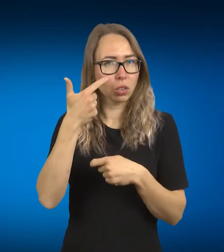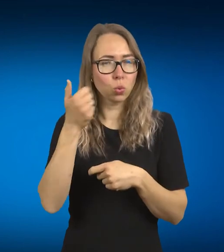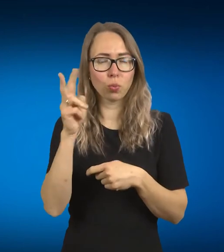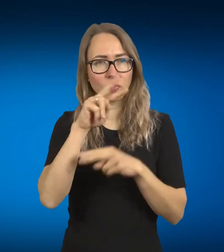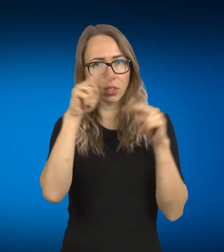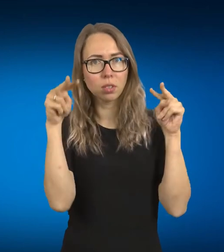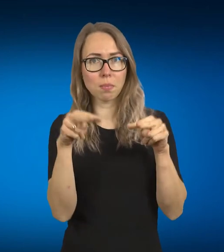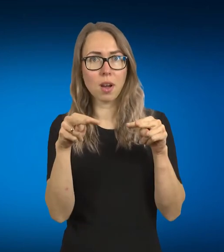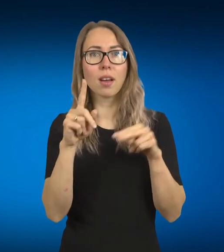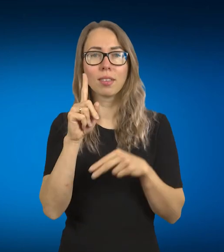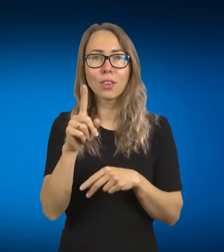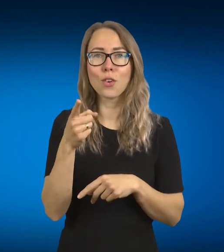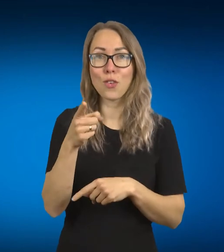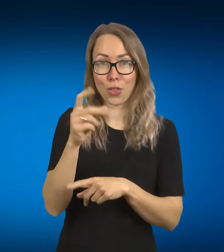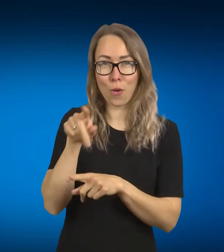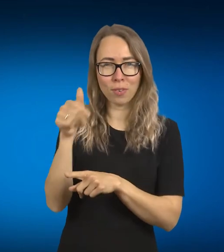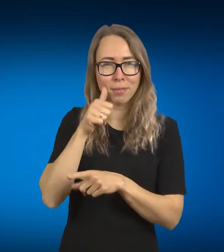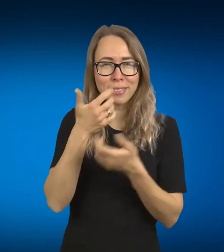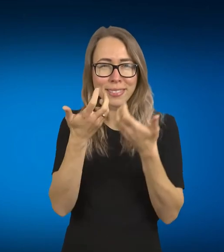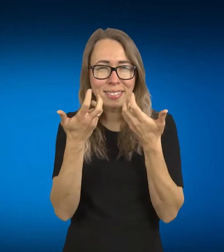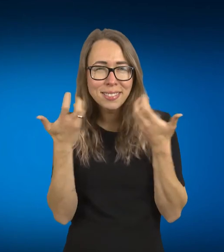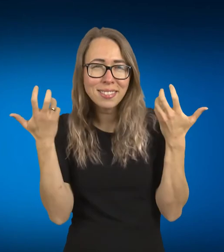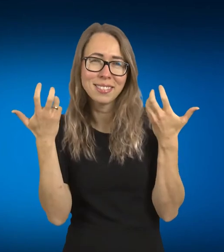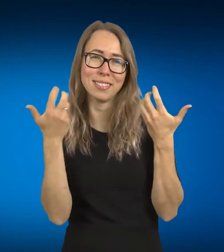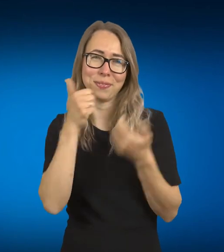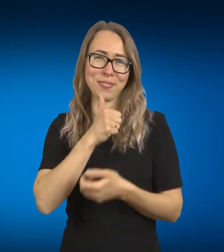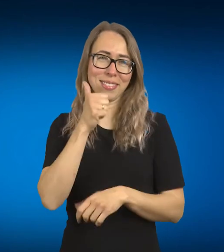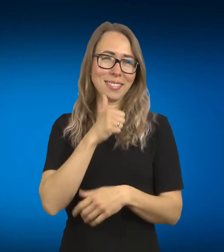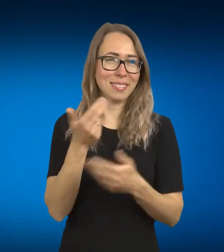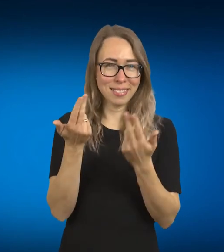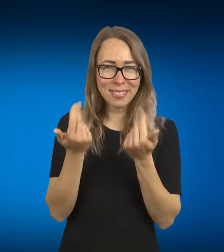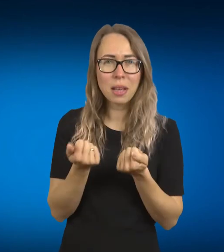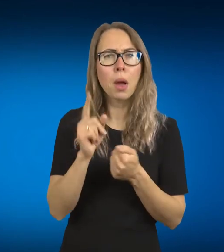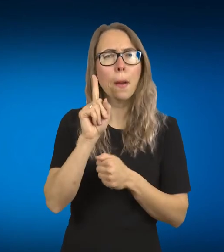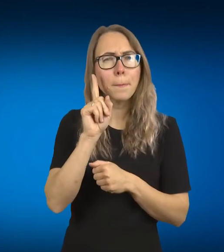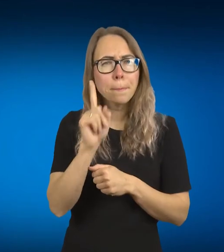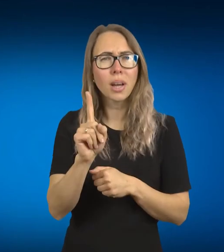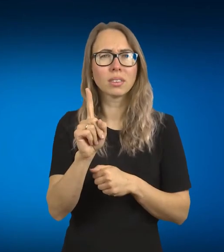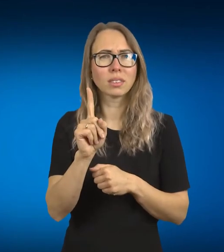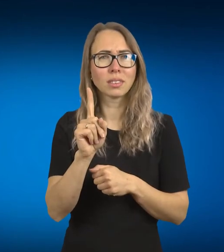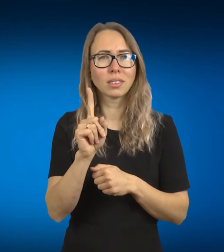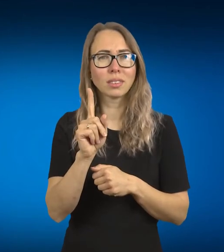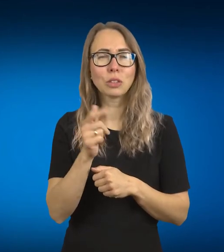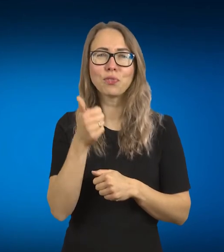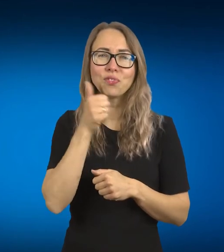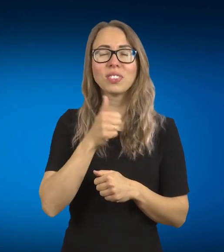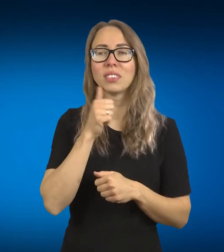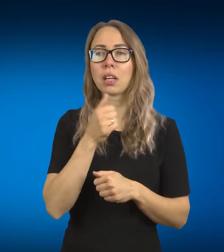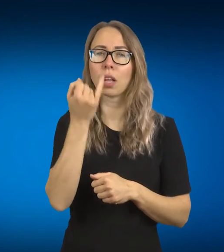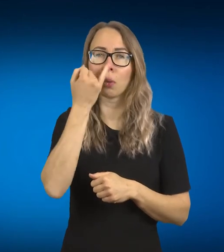besišypsant, bet turbūt nėra viskas taip paprasta, ar ne, ta kelionė, jinai vis